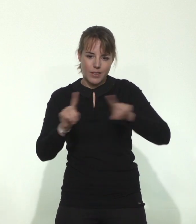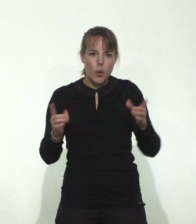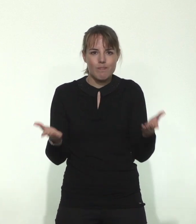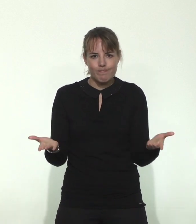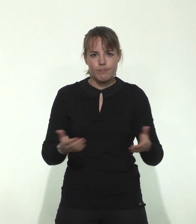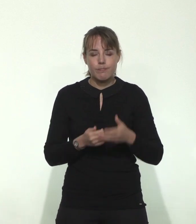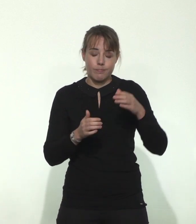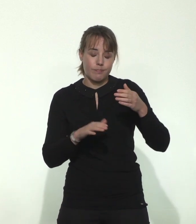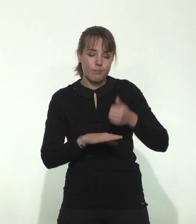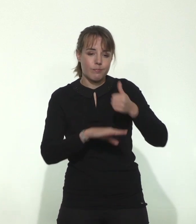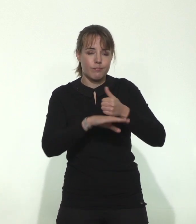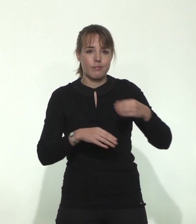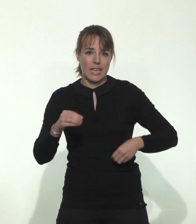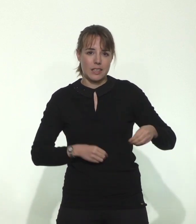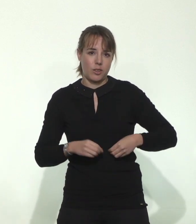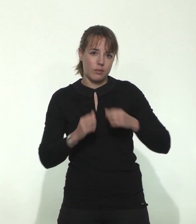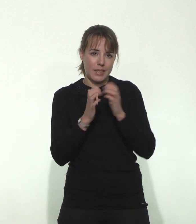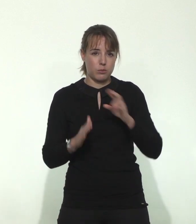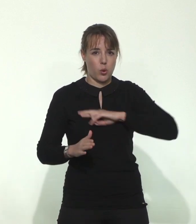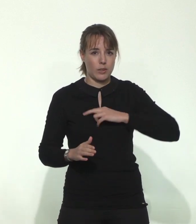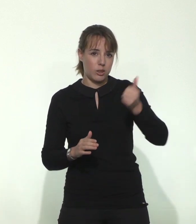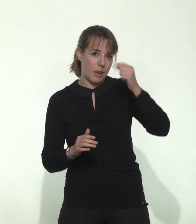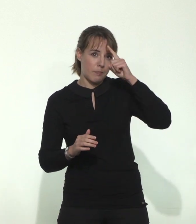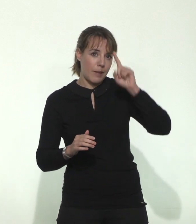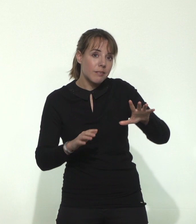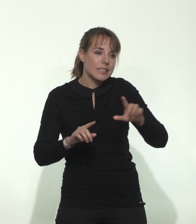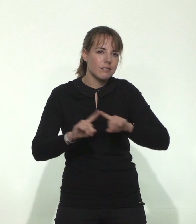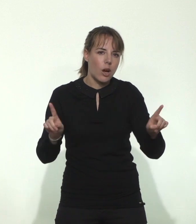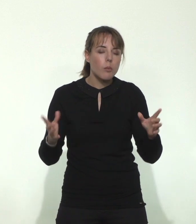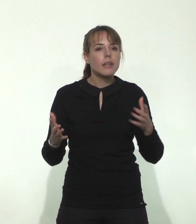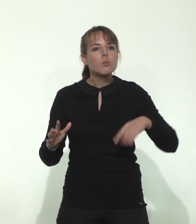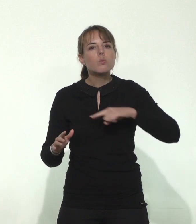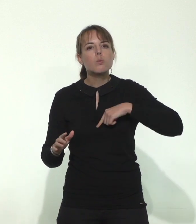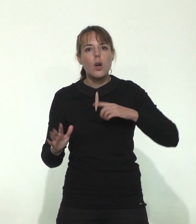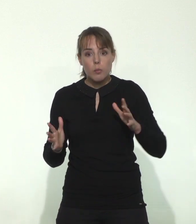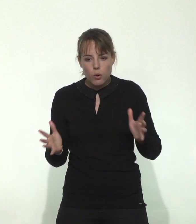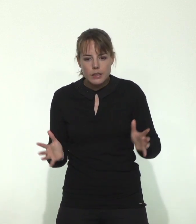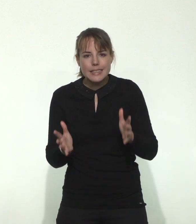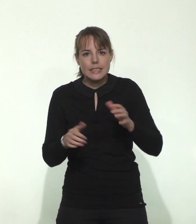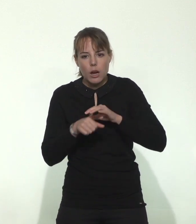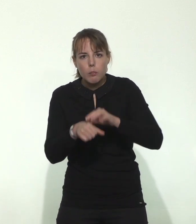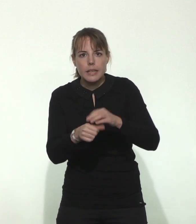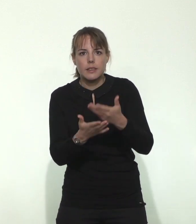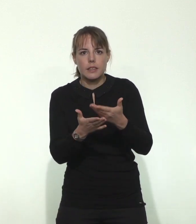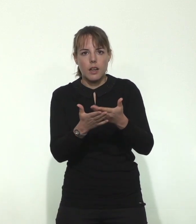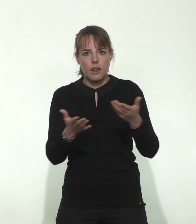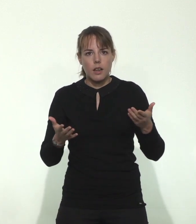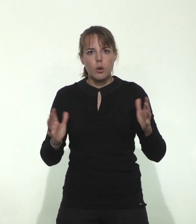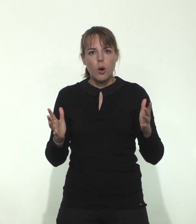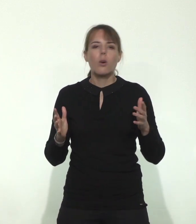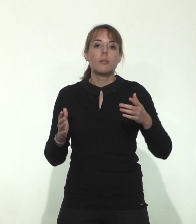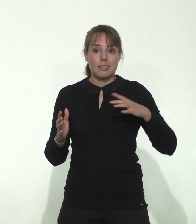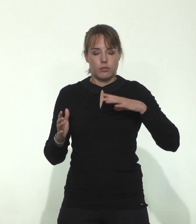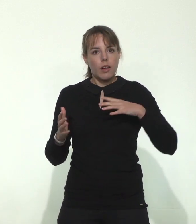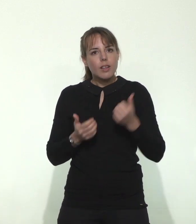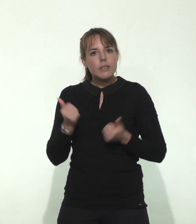d'EHPAD et donc la vraie question est comment est-ce qu'on accompagne au mieux cette mise en chambre puisqu'aujourd'hui on sait qu'on peut avoir accès à de très nombreux